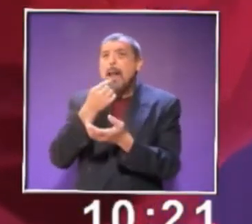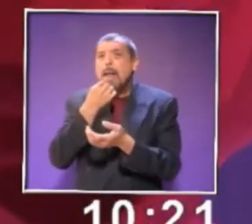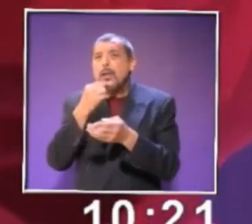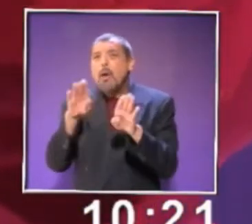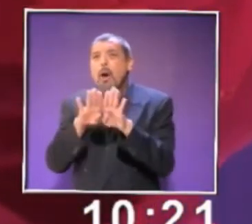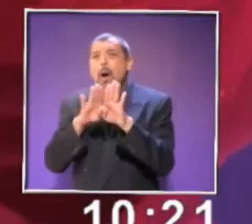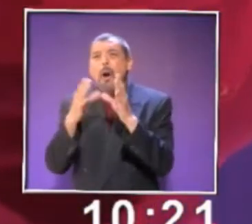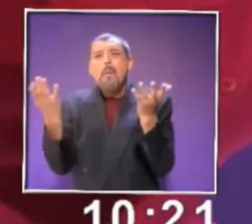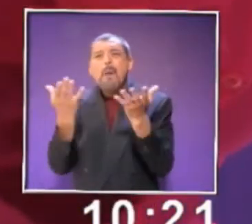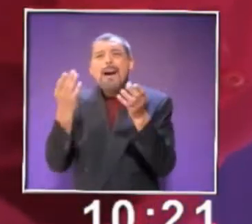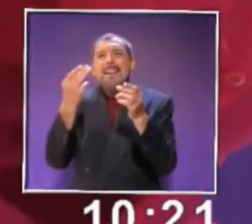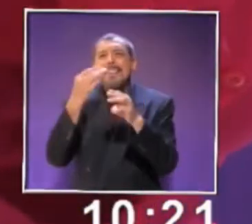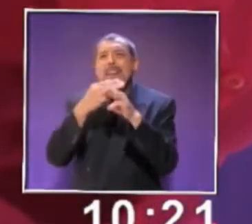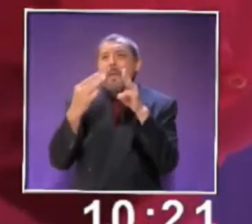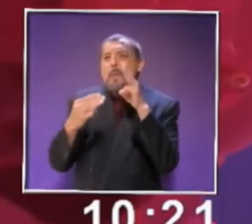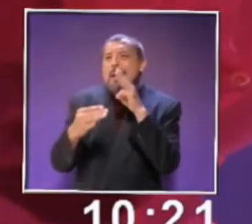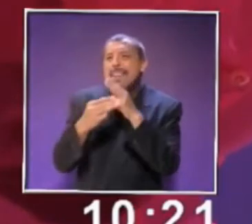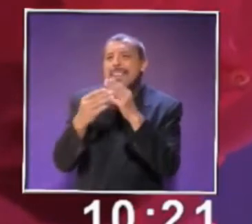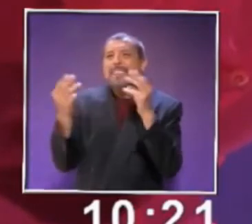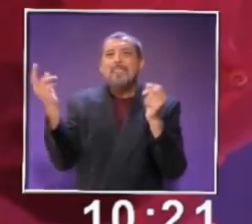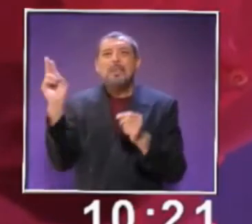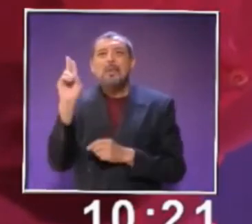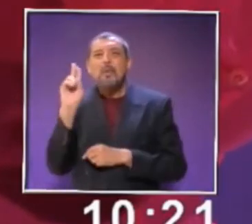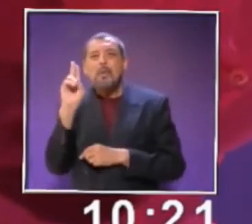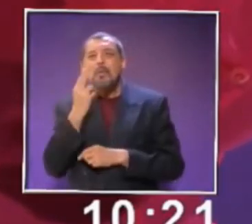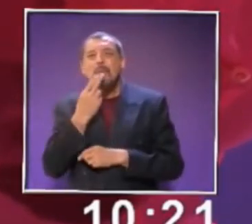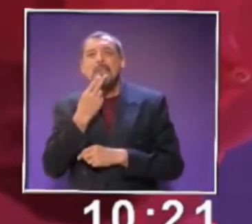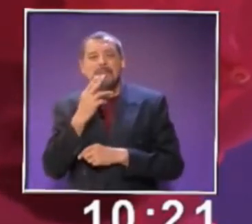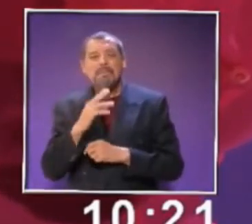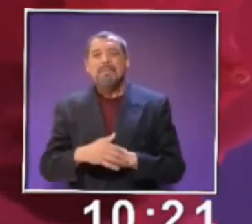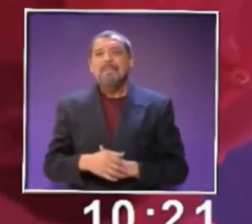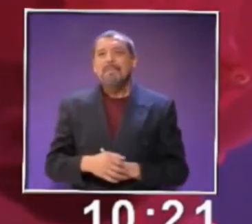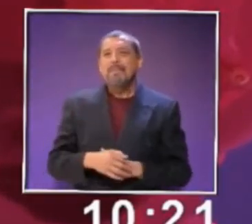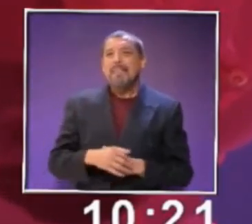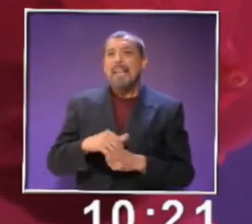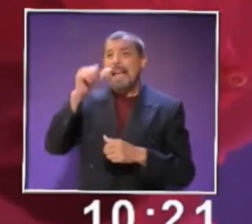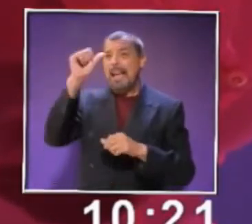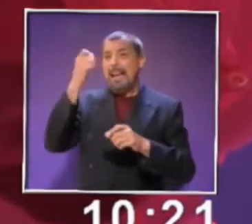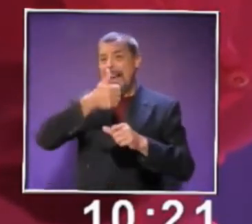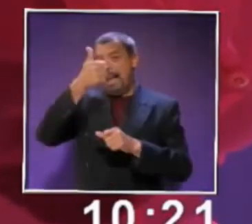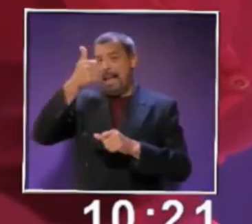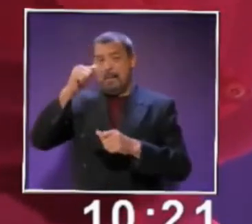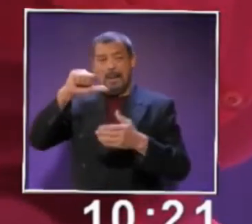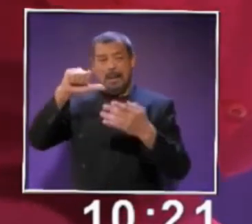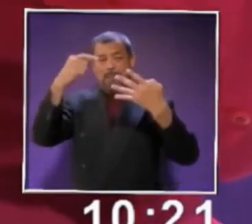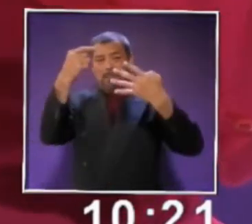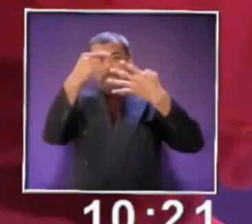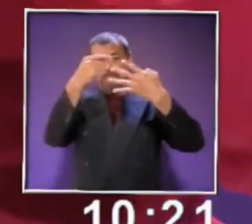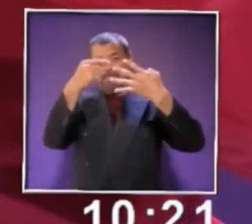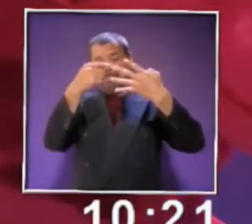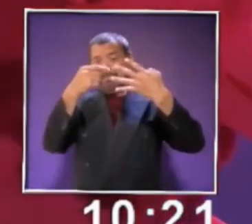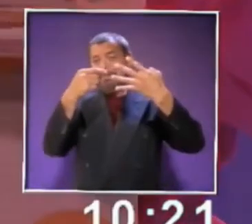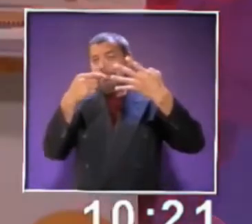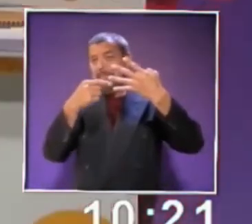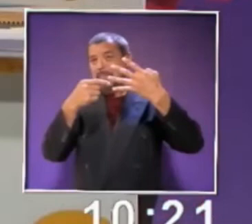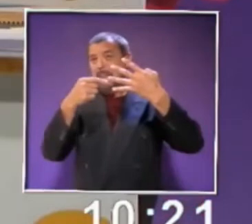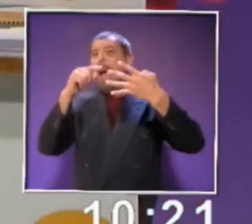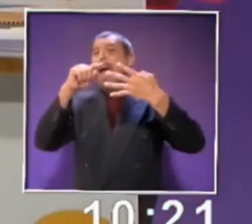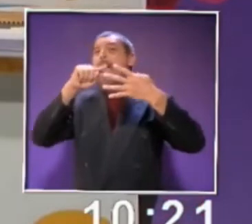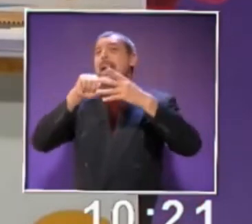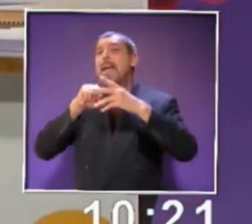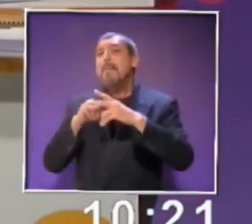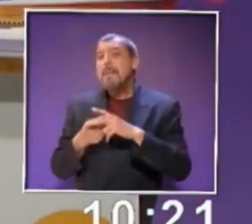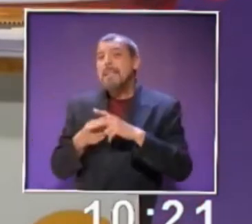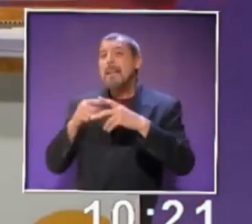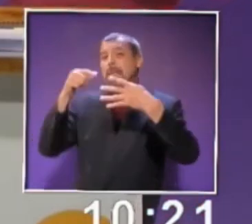actividades. Y eso les va a facilitar para poder trabajar cada una de ellas. Y ahora sí, vamos a empezar a trabajar, que